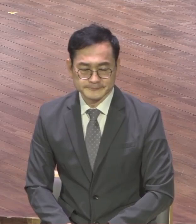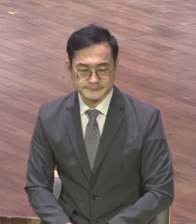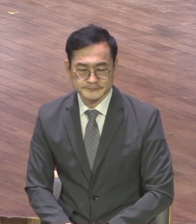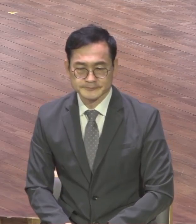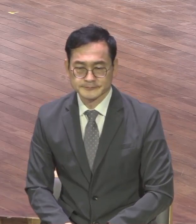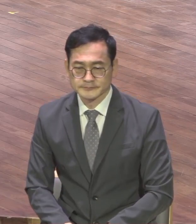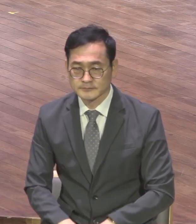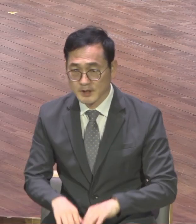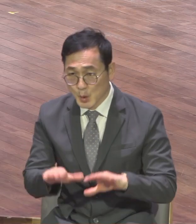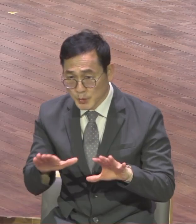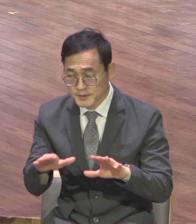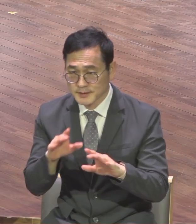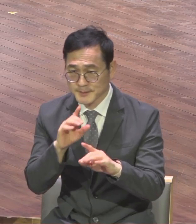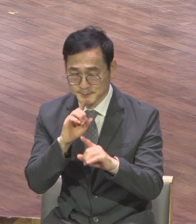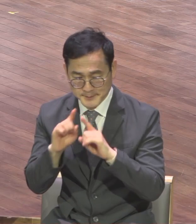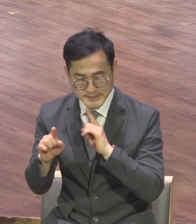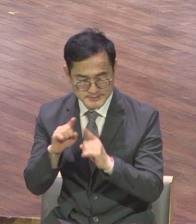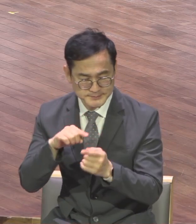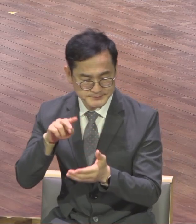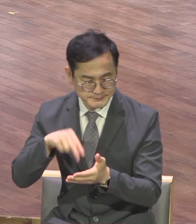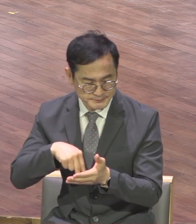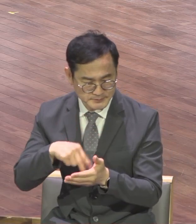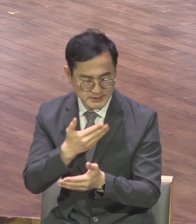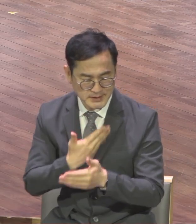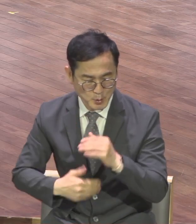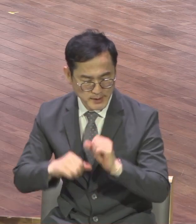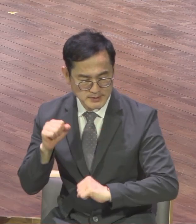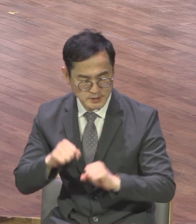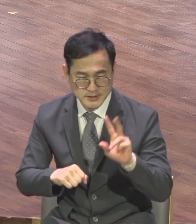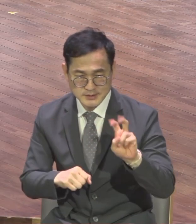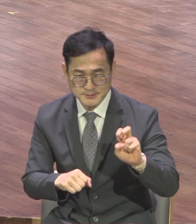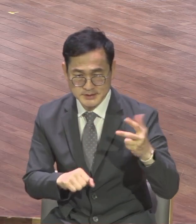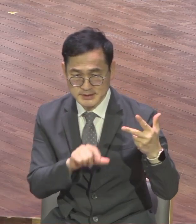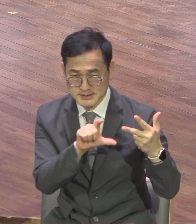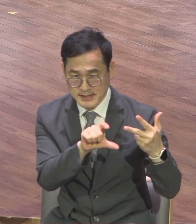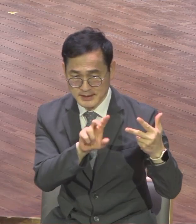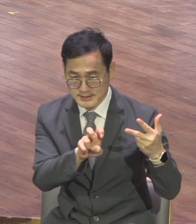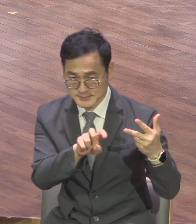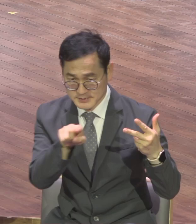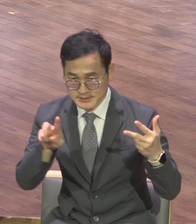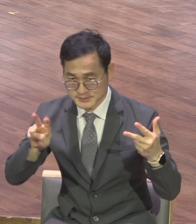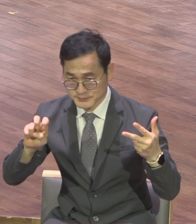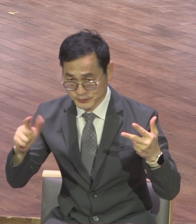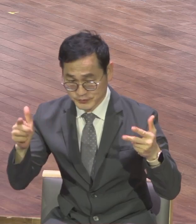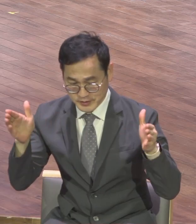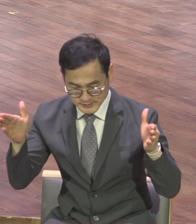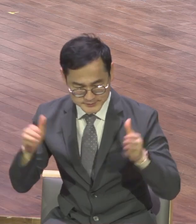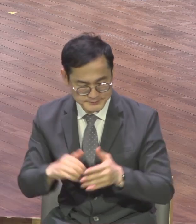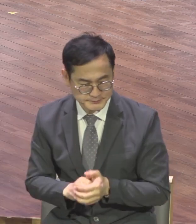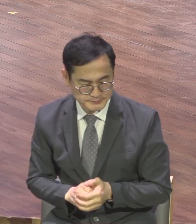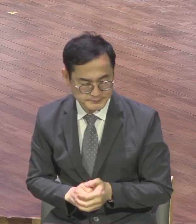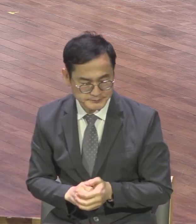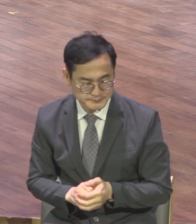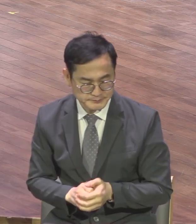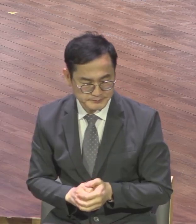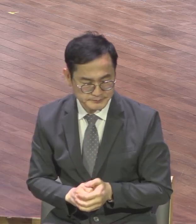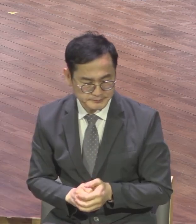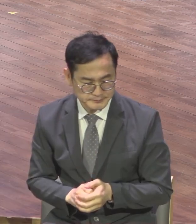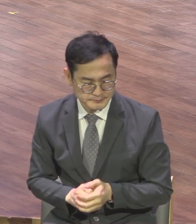이밖고 성취될 하나님의 말씀은 400년 27장 20절에서 26절 말씀입니다. 여러 날 동안 해도 별도